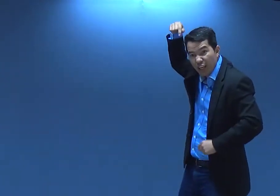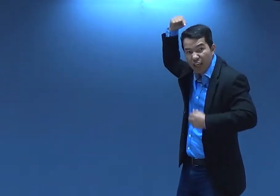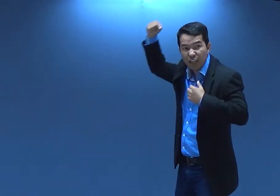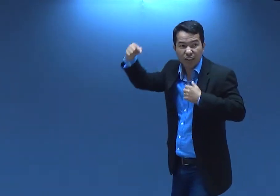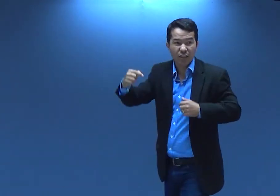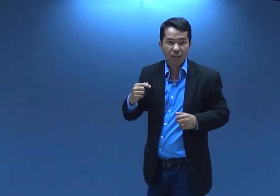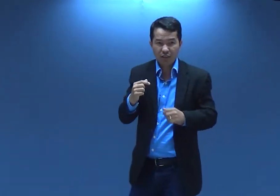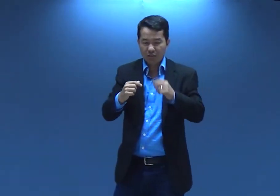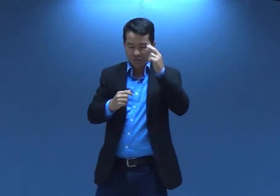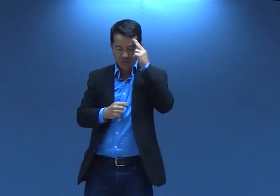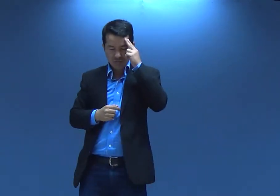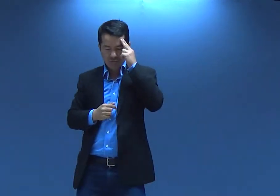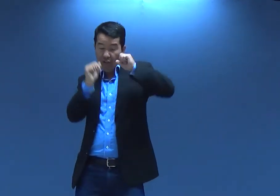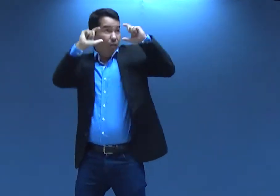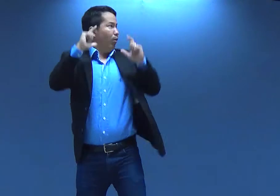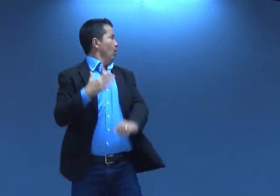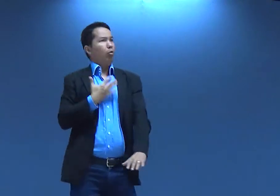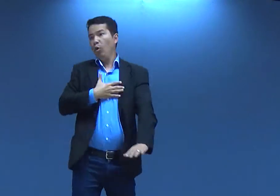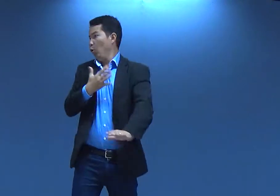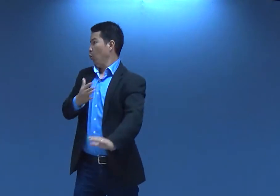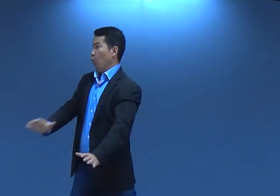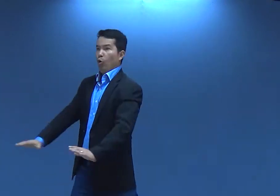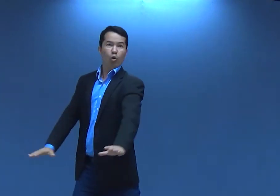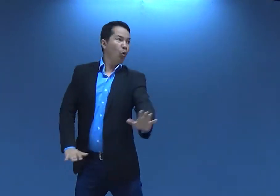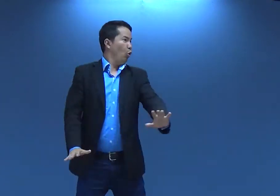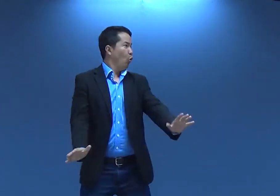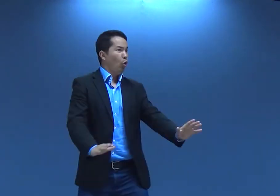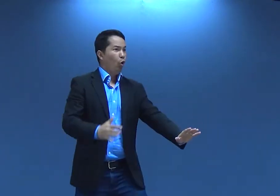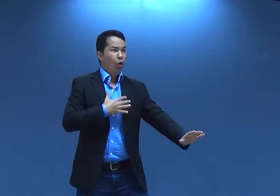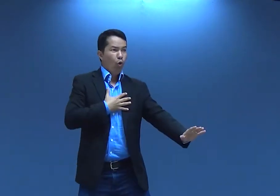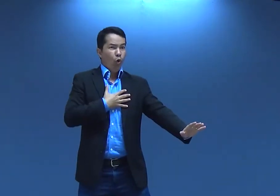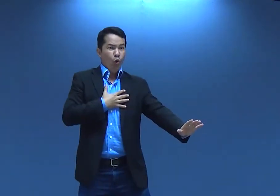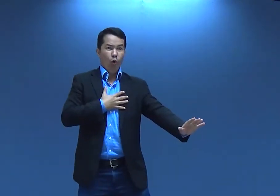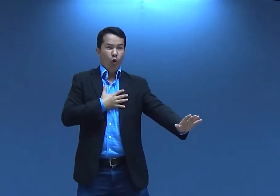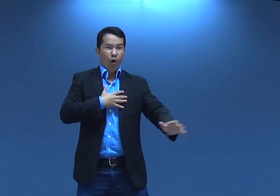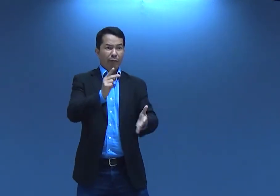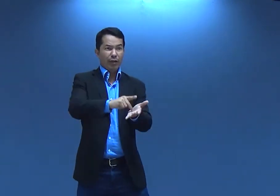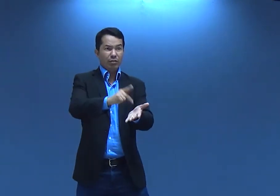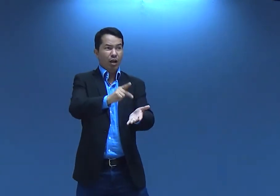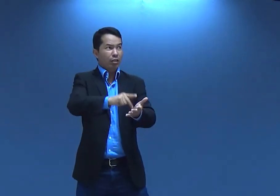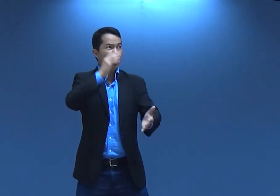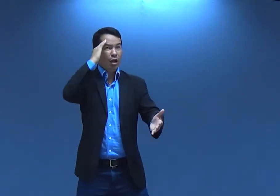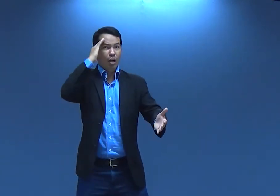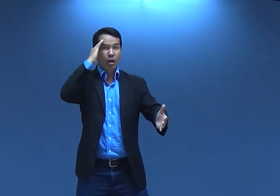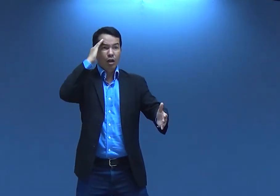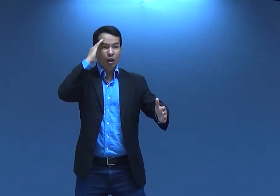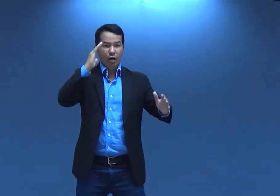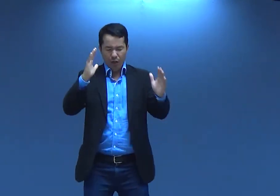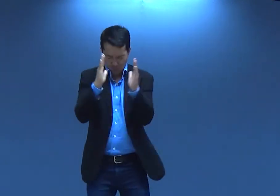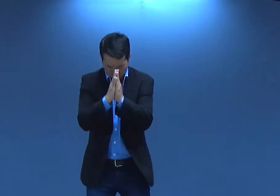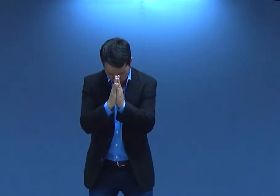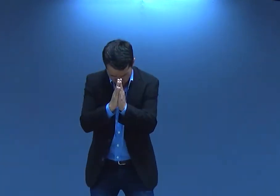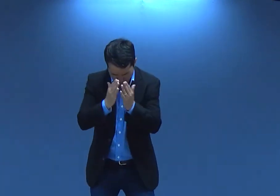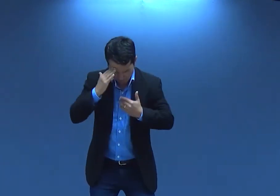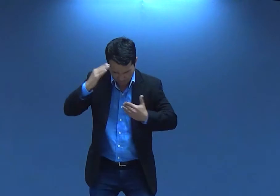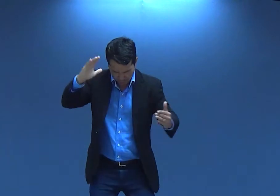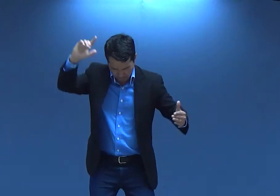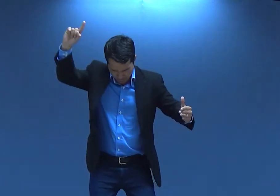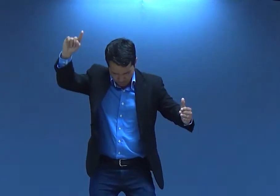Santo. E ele sonhou, acordou. Opa. Ai, que susto. Ai, meu Deus. Então, é verdade. E ele se ajoelhou e